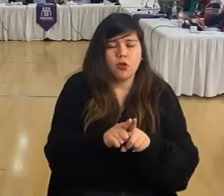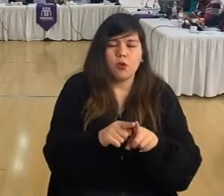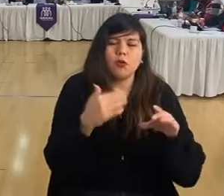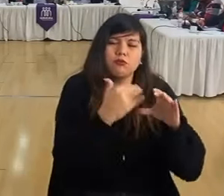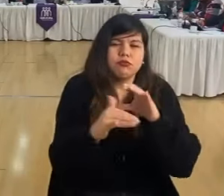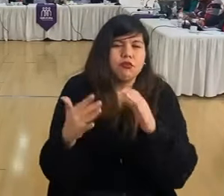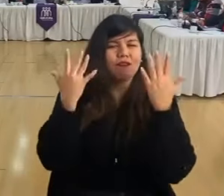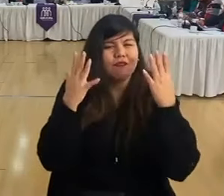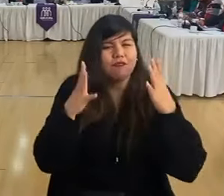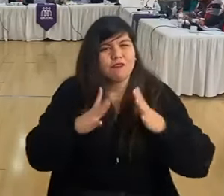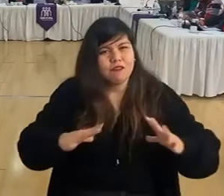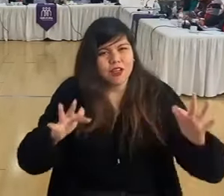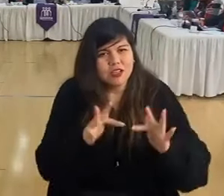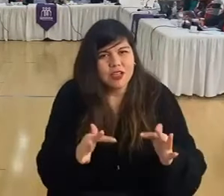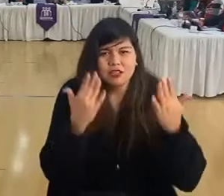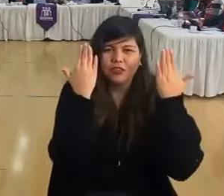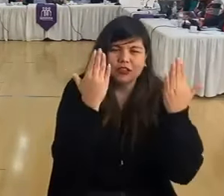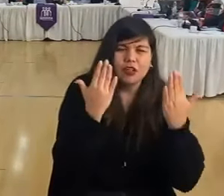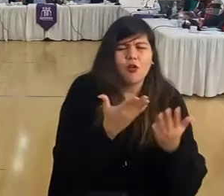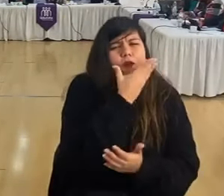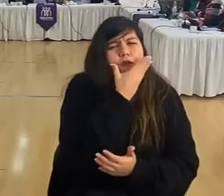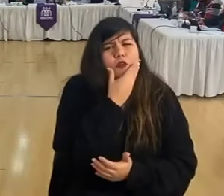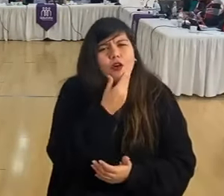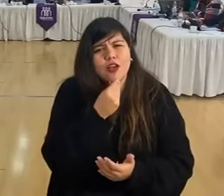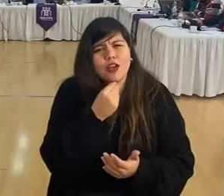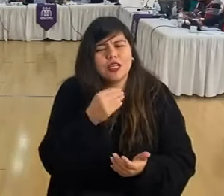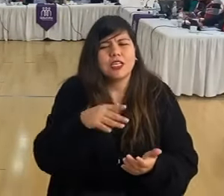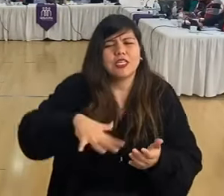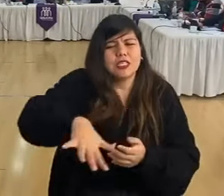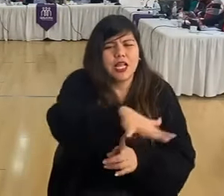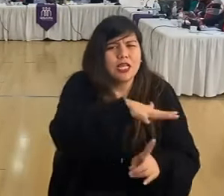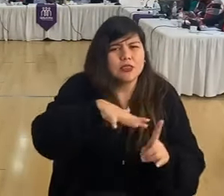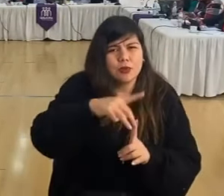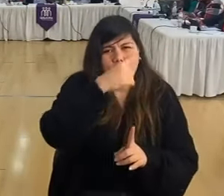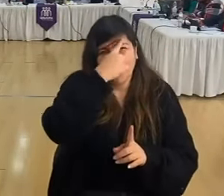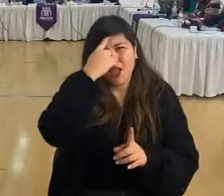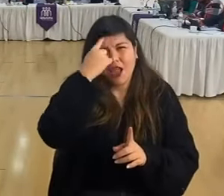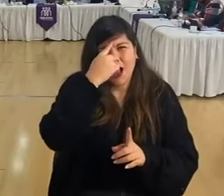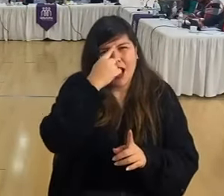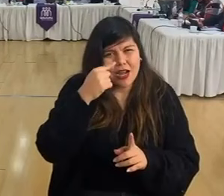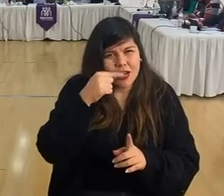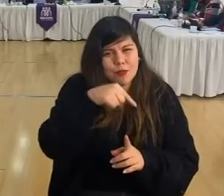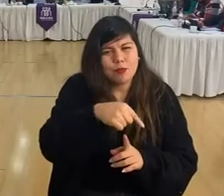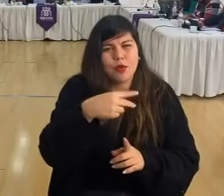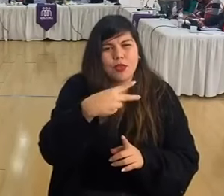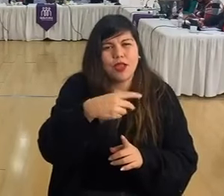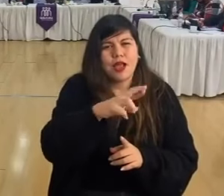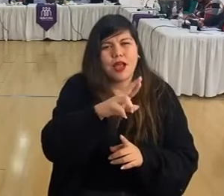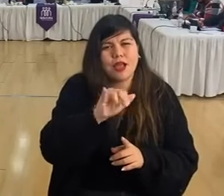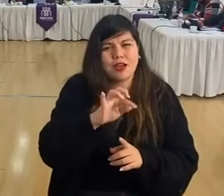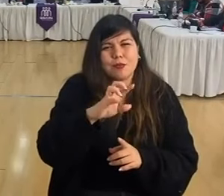y las felicitaciones de vecinos que dijeron que lo encontraron muy bonito. Gracias por la actividad pensando en los niños.